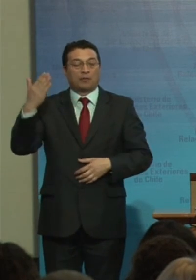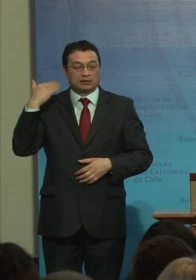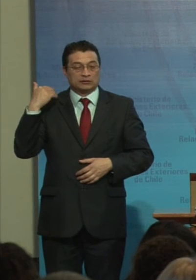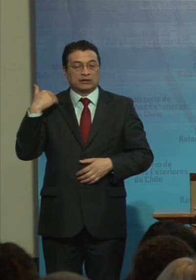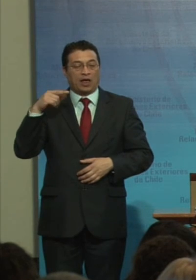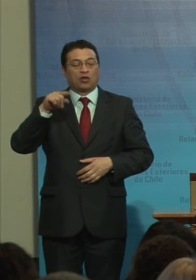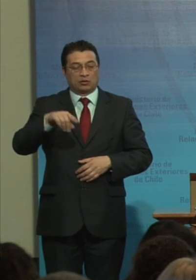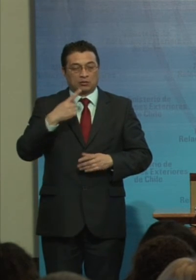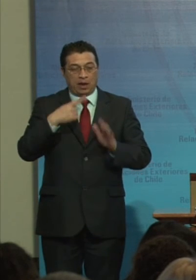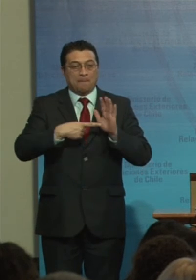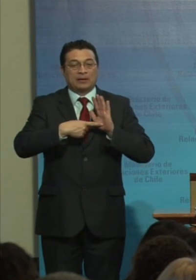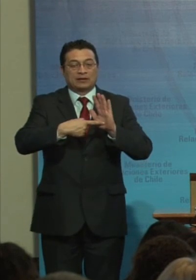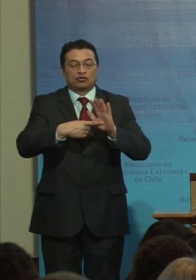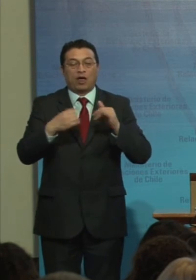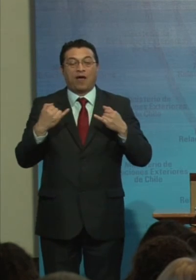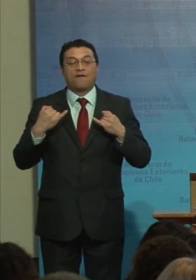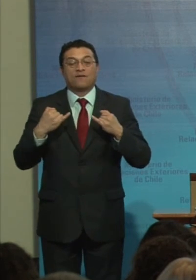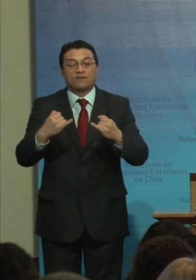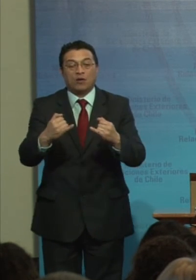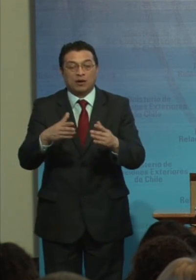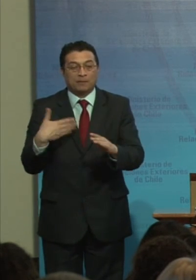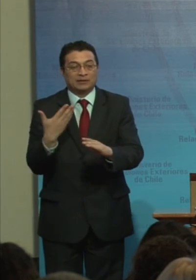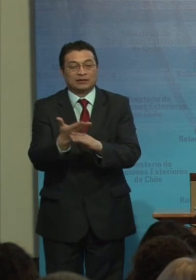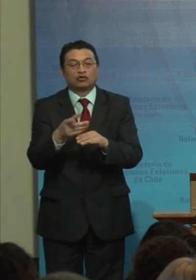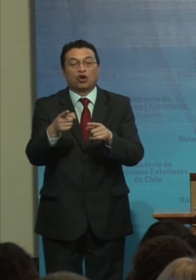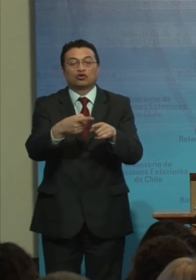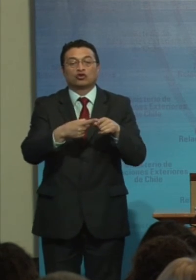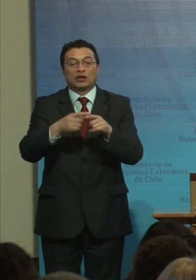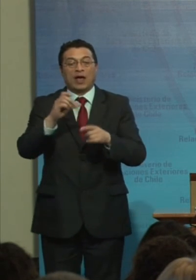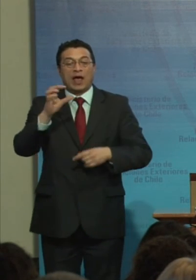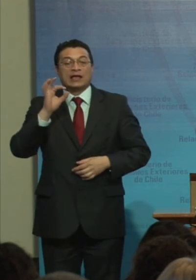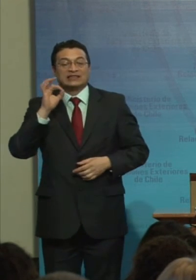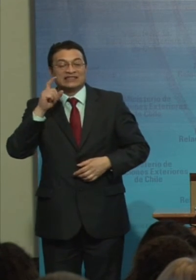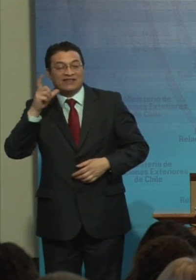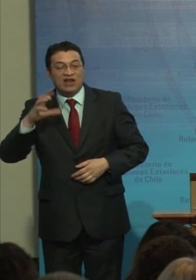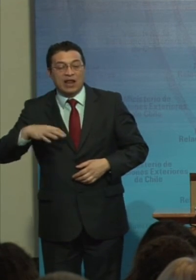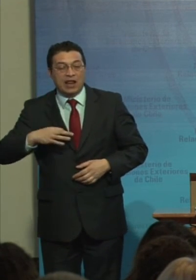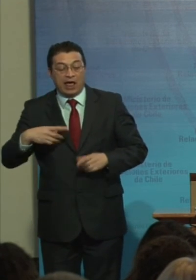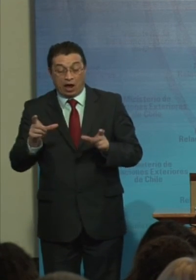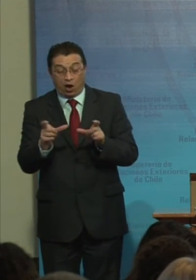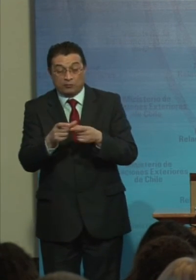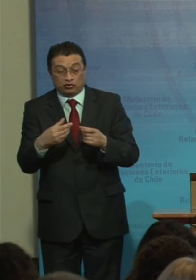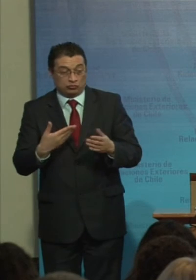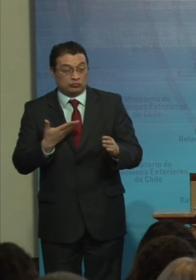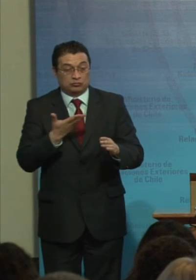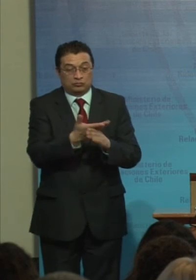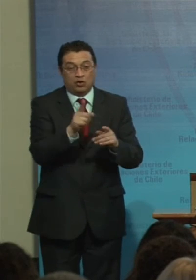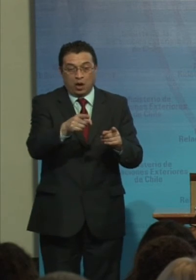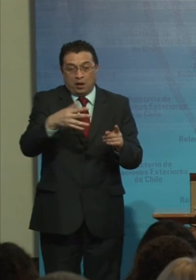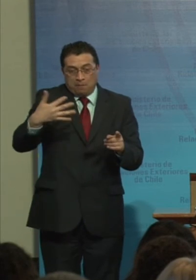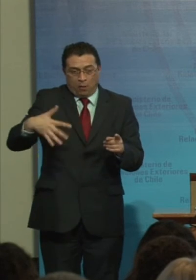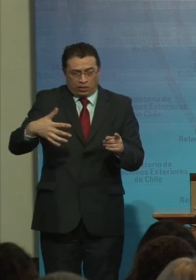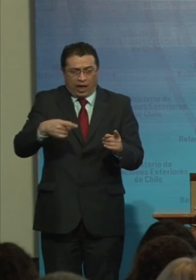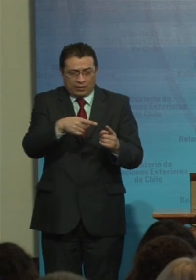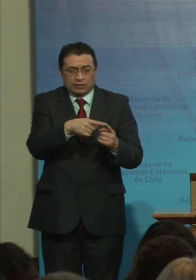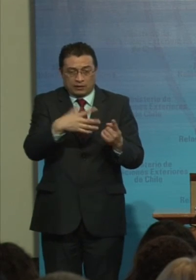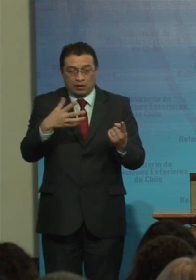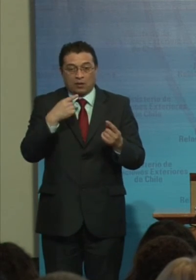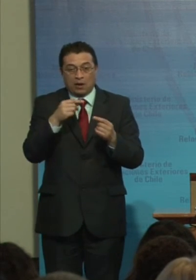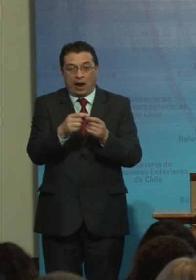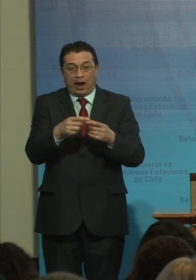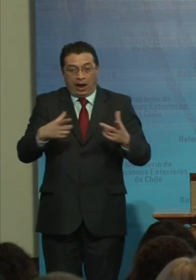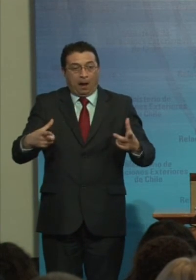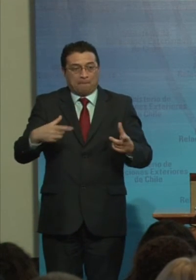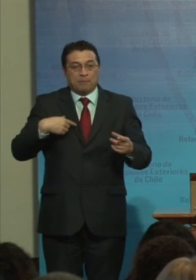presentación De los informes Que presentó La sociedad civil Ante el comité Que también Fue un hito importante Destacar Hubo una